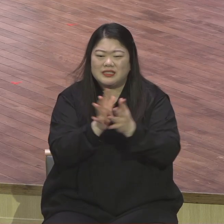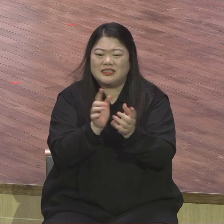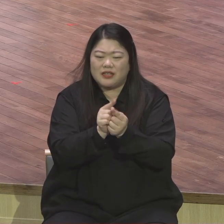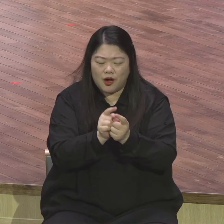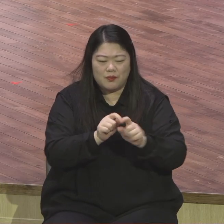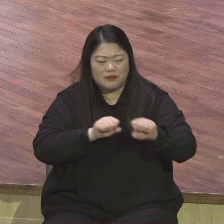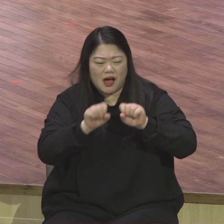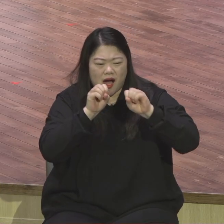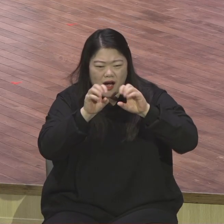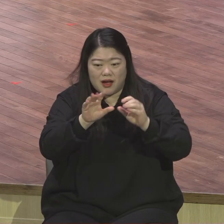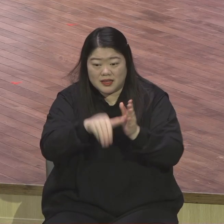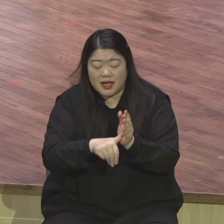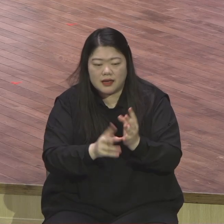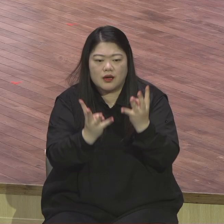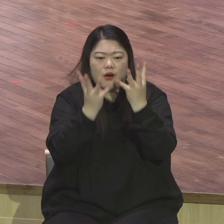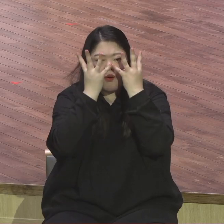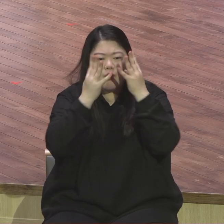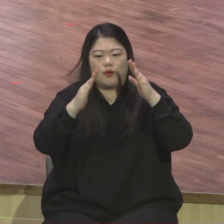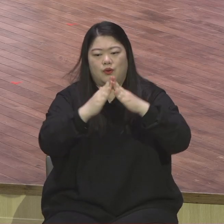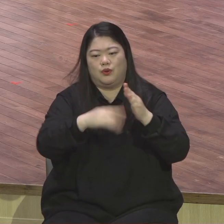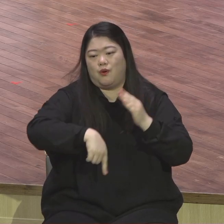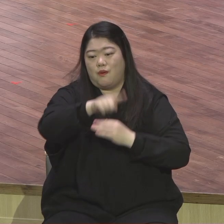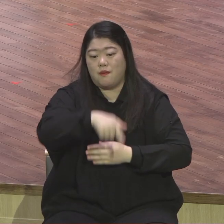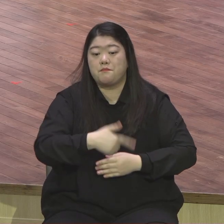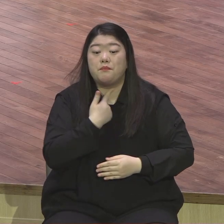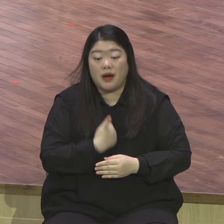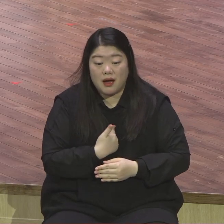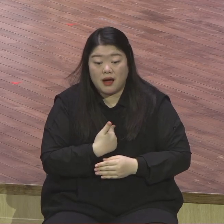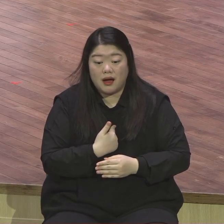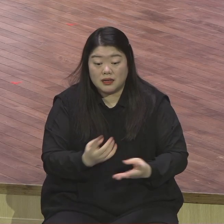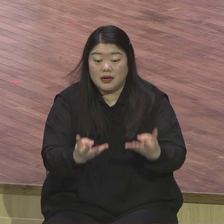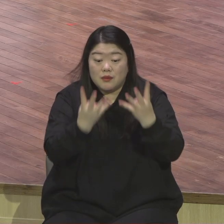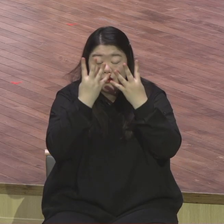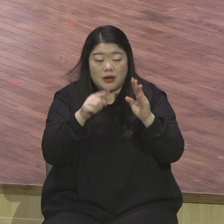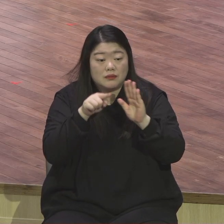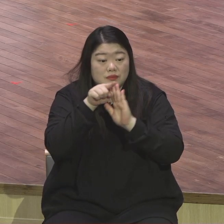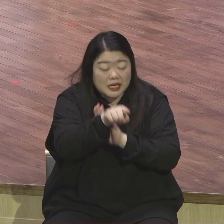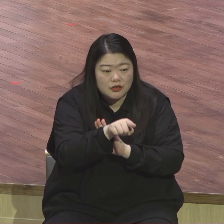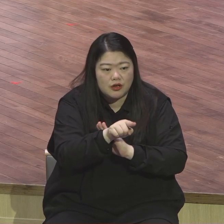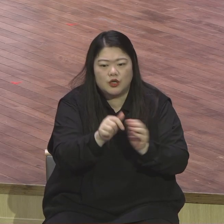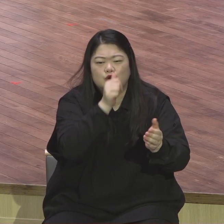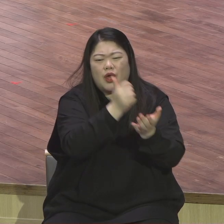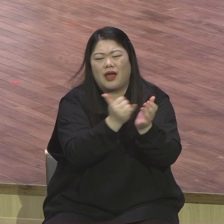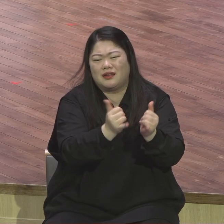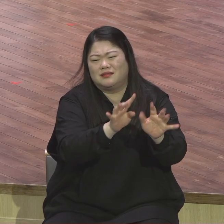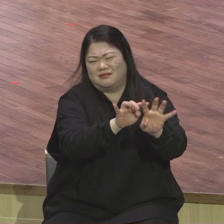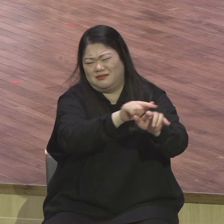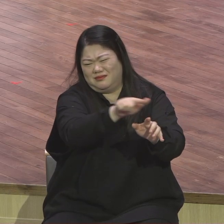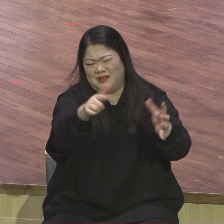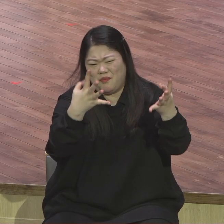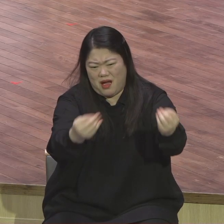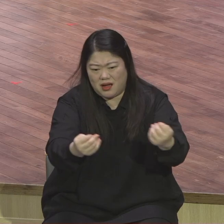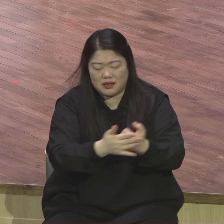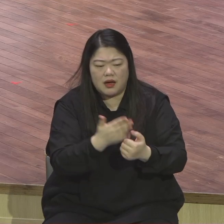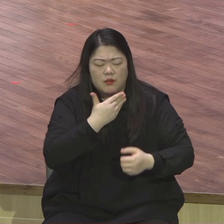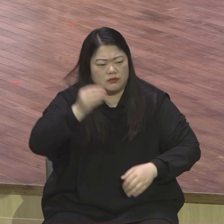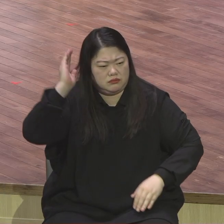어떤 환경에 저의 딸지라도 상관없어 내 있는 것을 내게 주노니 아멘 어떤 환경